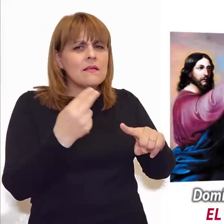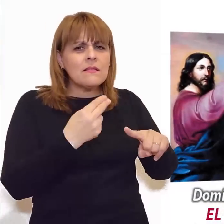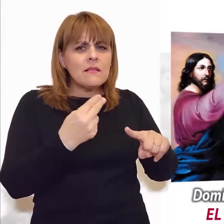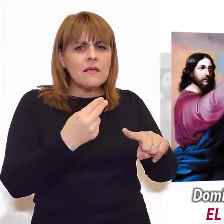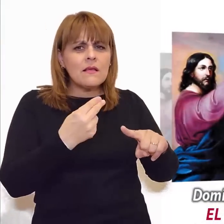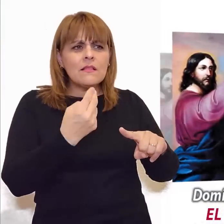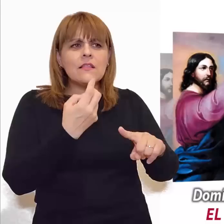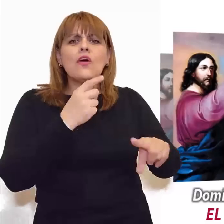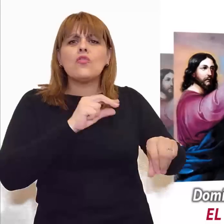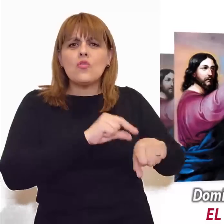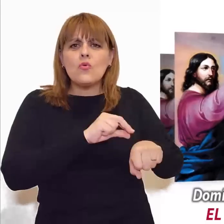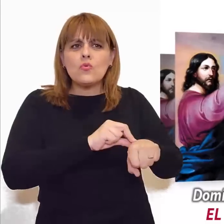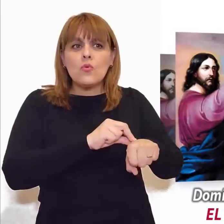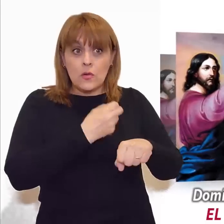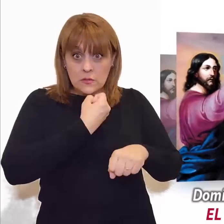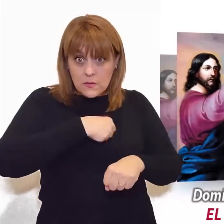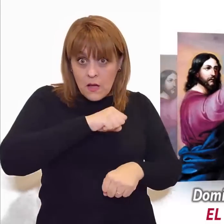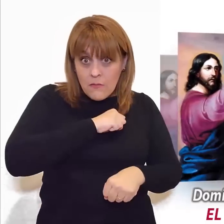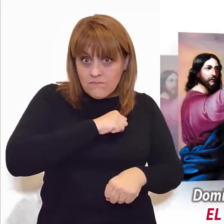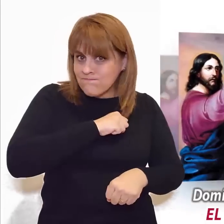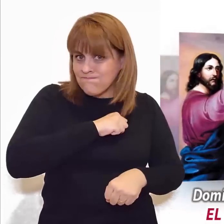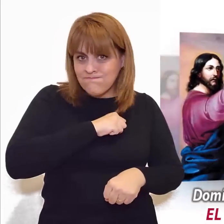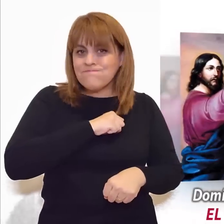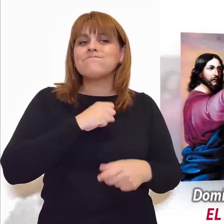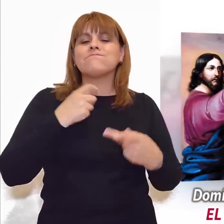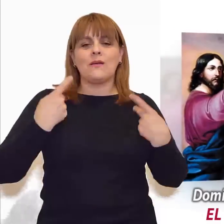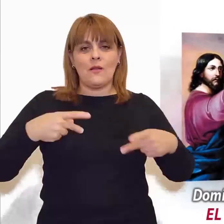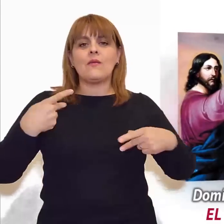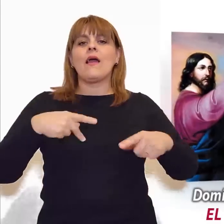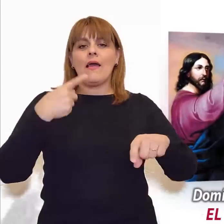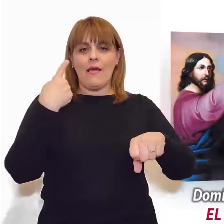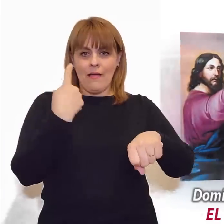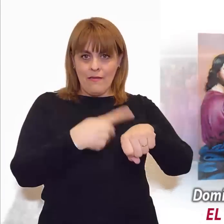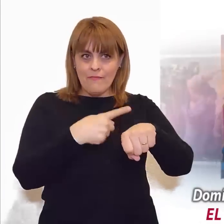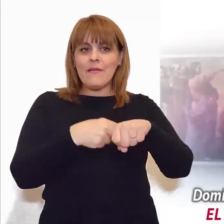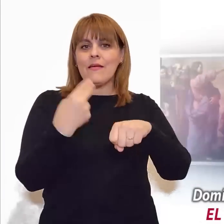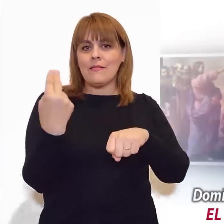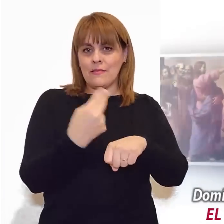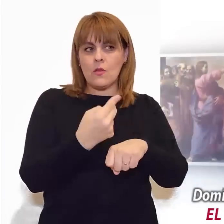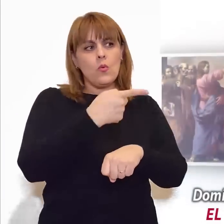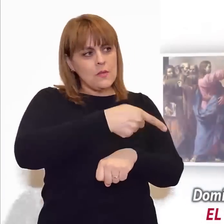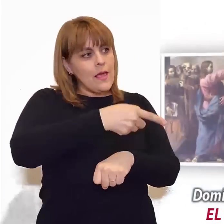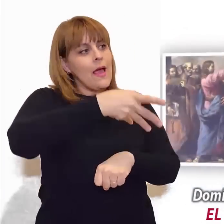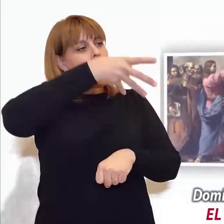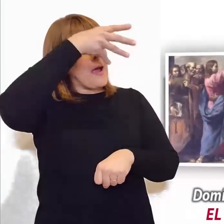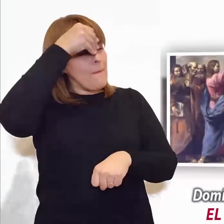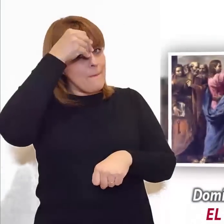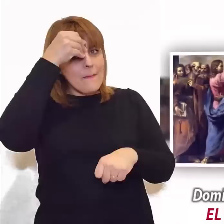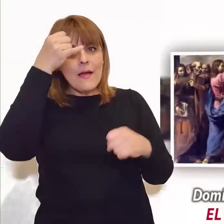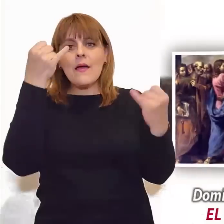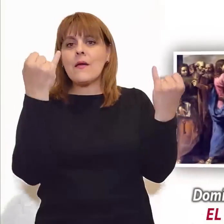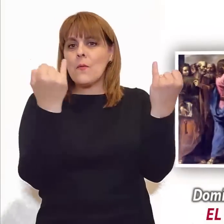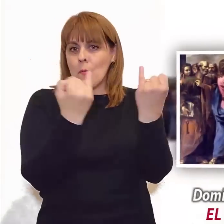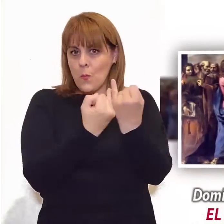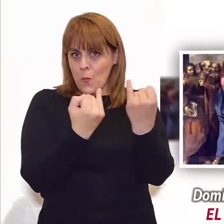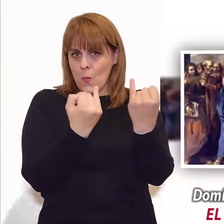justos, sino a los pecadores. Palabra del Señor El Papa Francisco